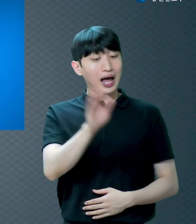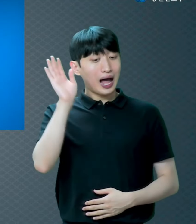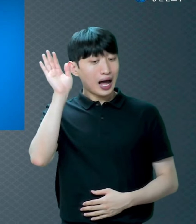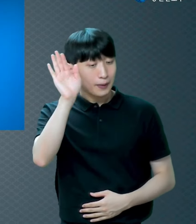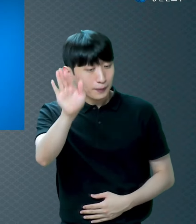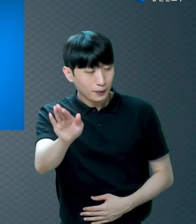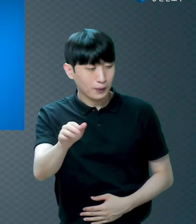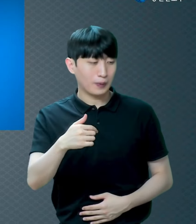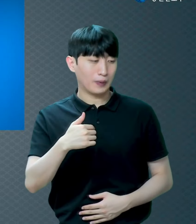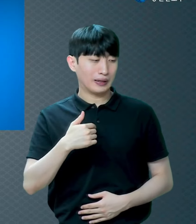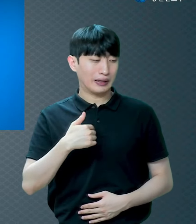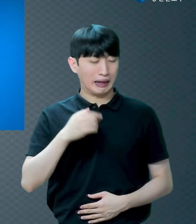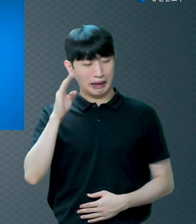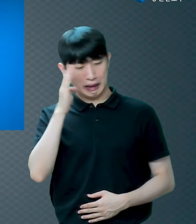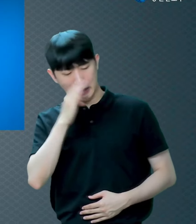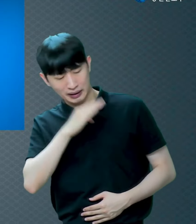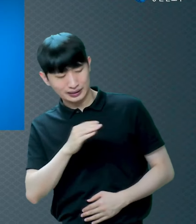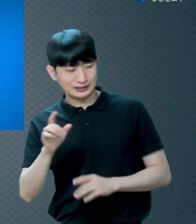얘기합니까?